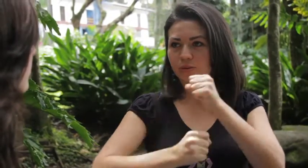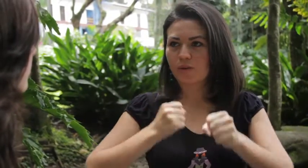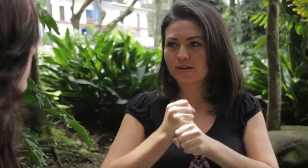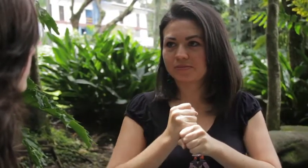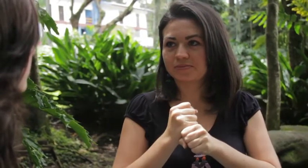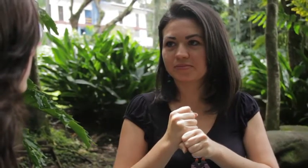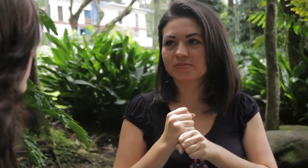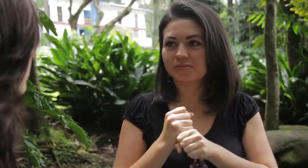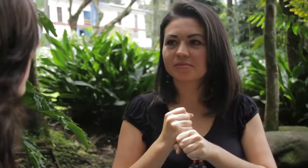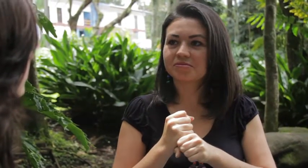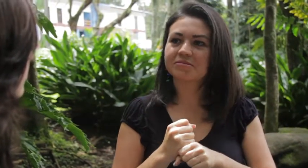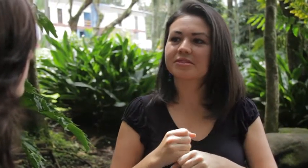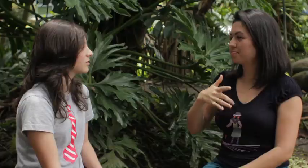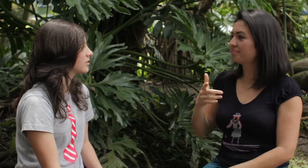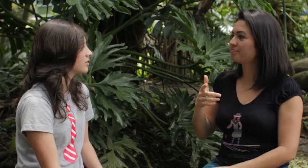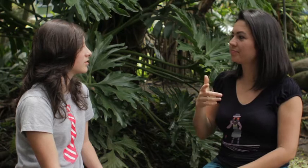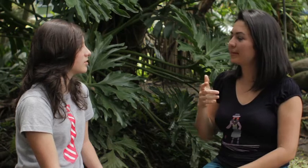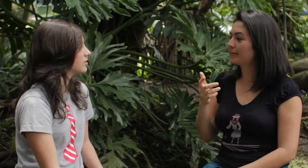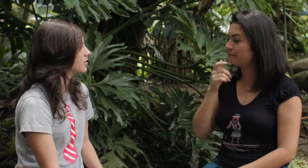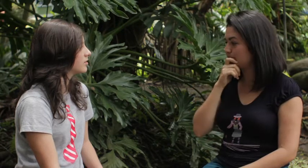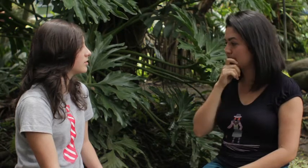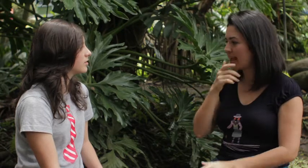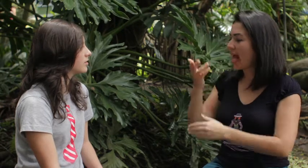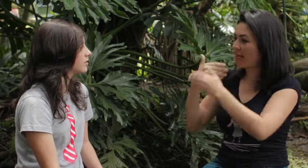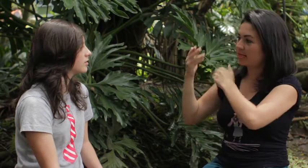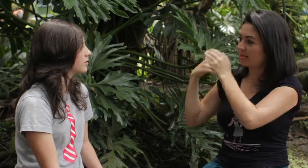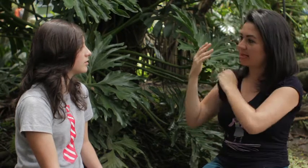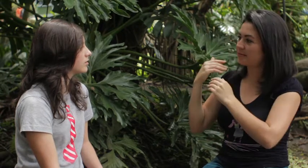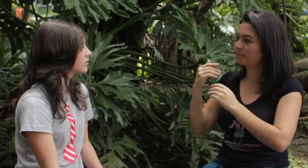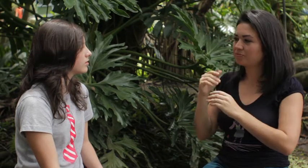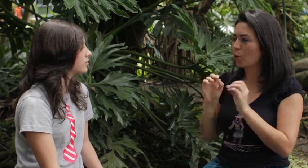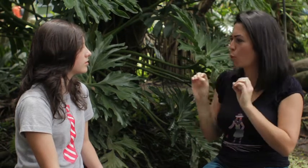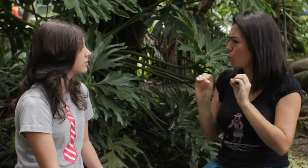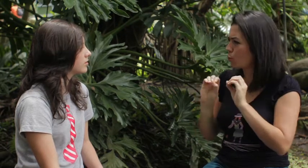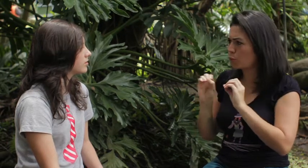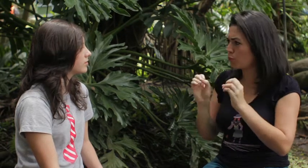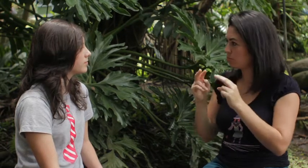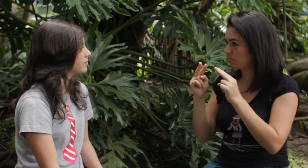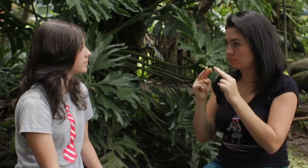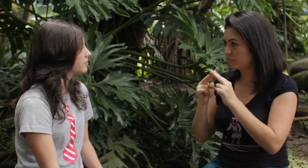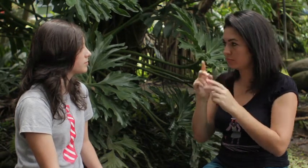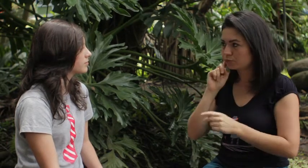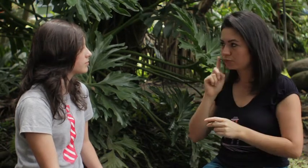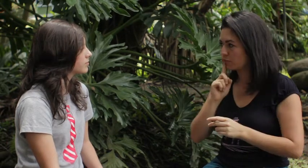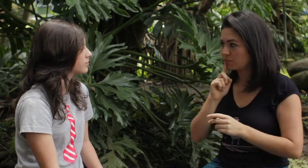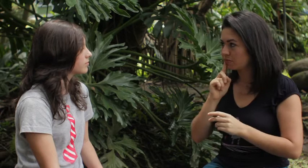Hasta quinto año Yo siento Yo Por ejemplo Antes No conocía